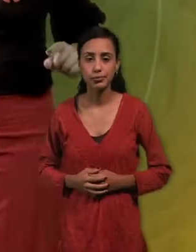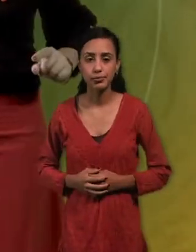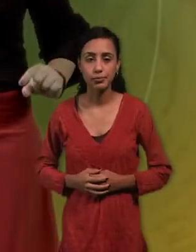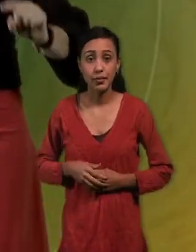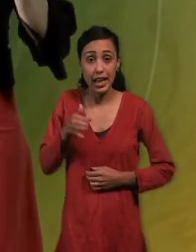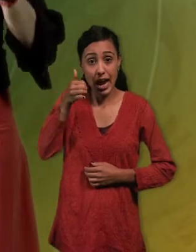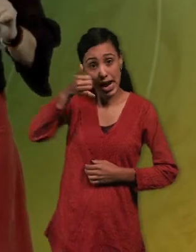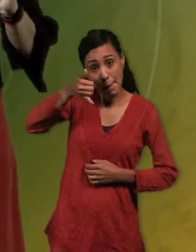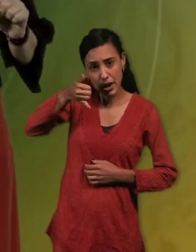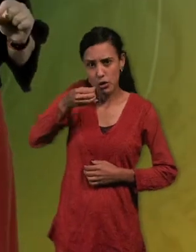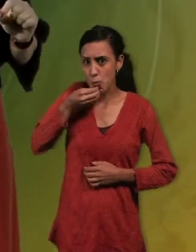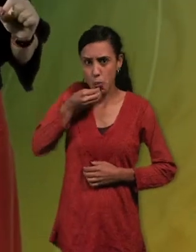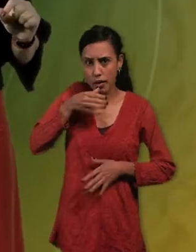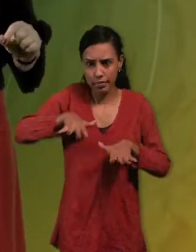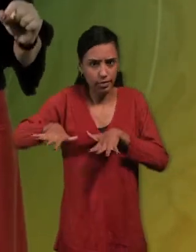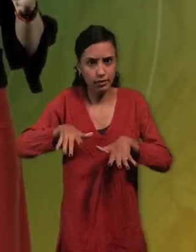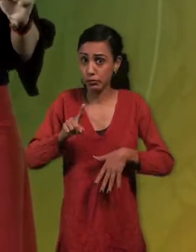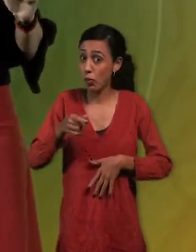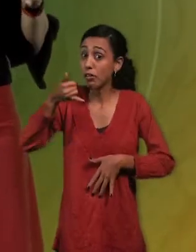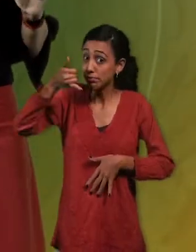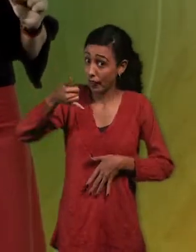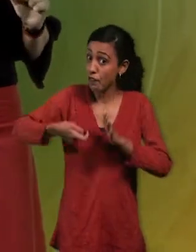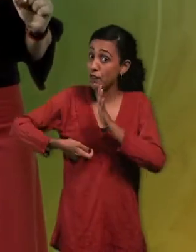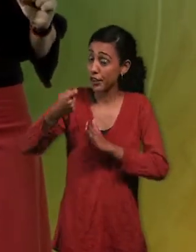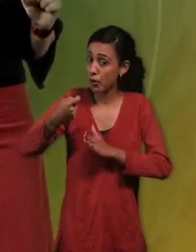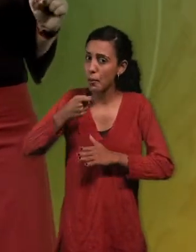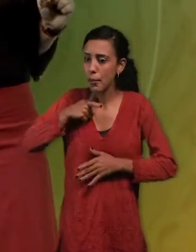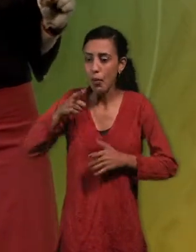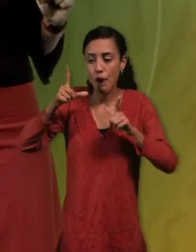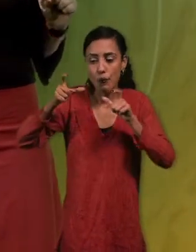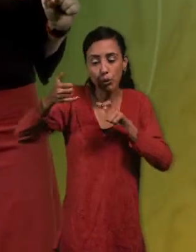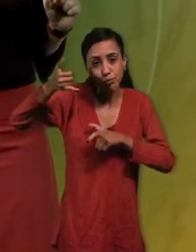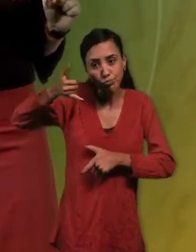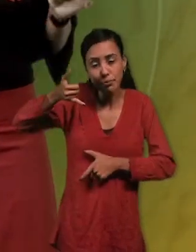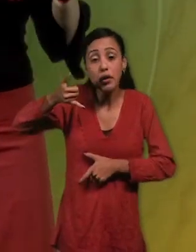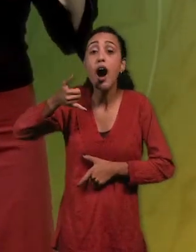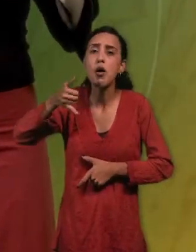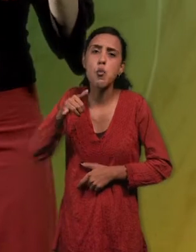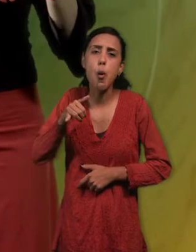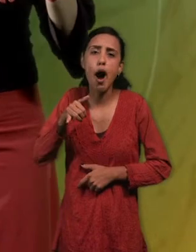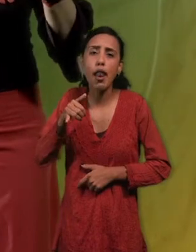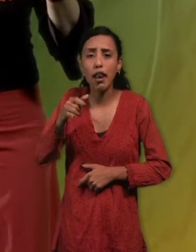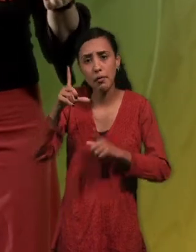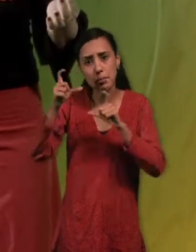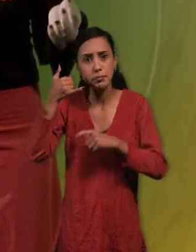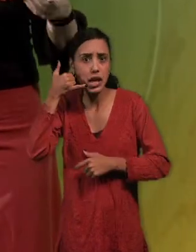en el stop motion no debe moverse. Si estamos tirando la foto con una cámara o con un celular, hay que tratar de fijarlo